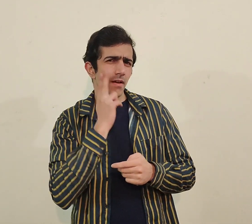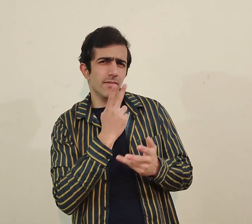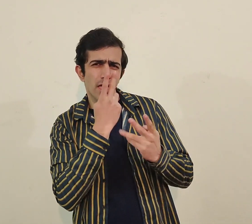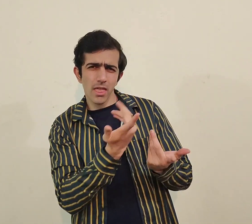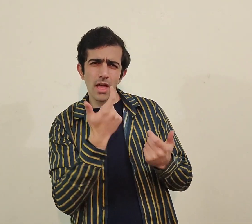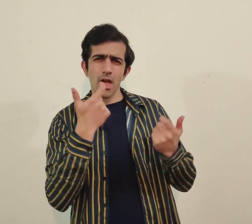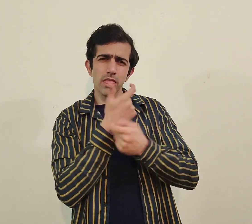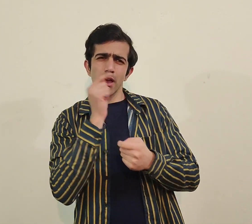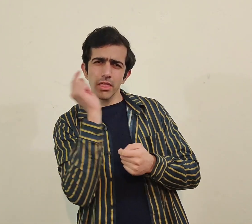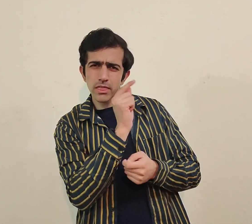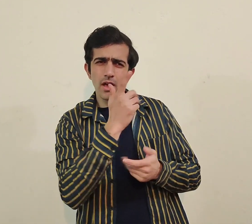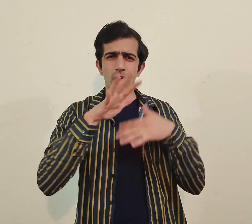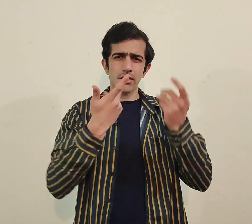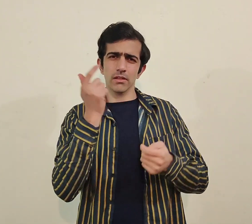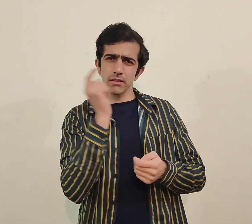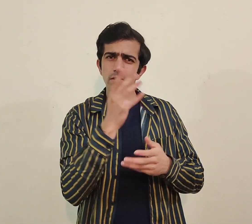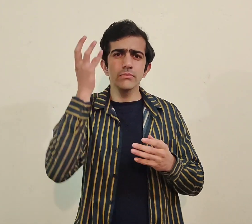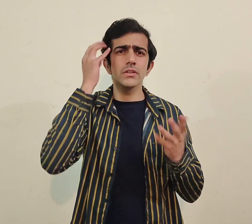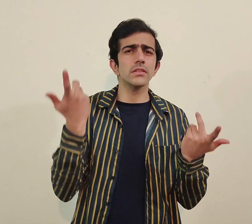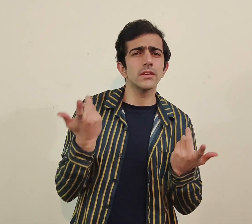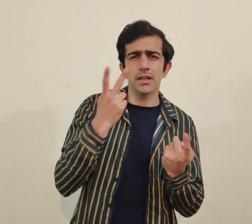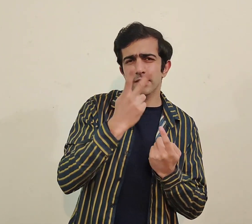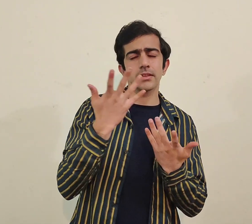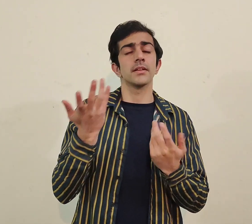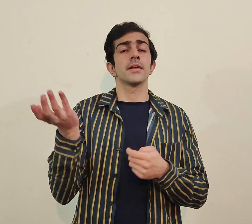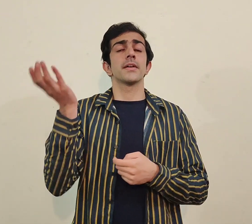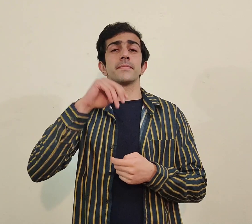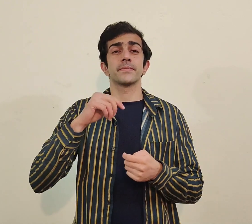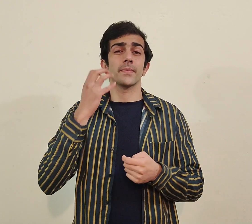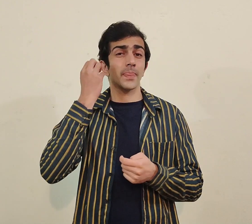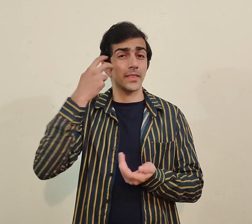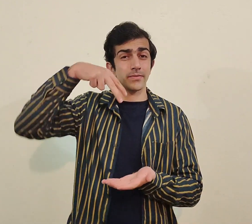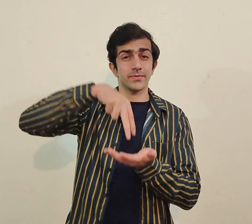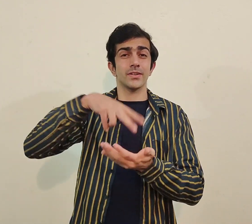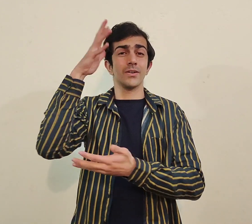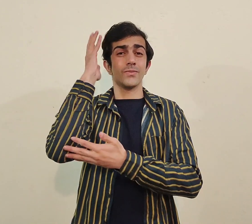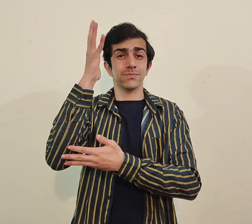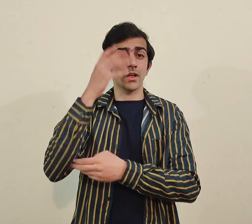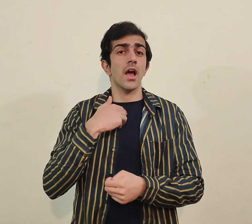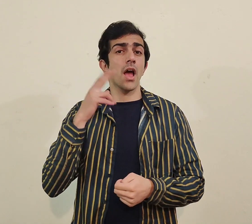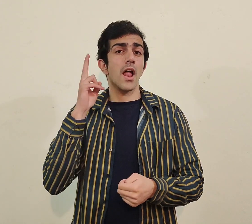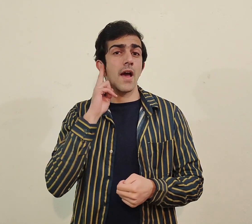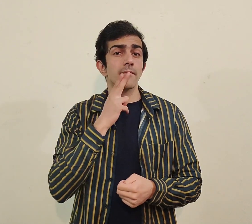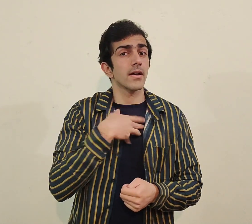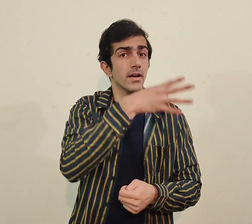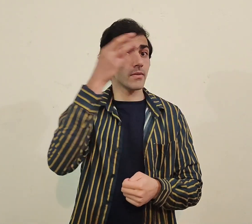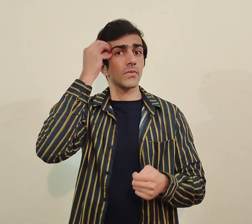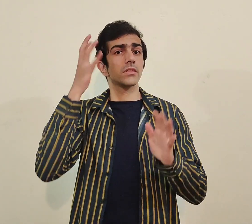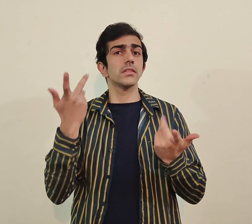کوئی ہیرنگ پاس سے گزر کے مزاق اڑا رہا ہوتا ہے ڈیف لوگوں کا سائن لینگویج کی اوپر یا ہیرنگ سائن لینگویج